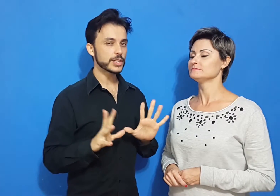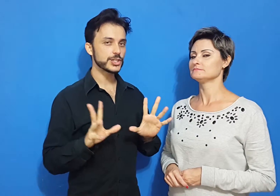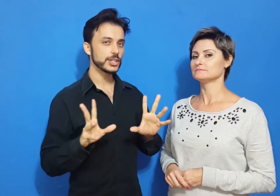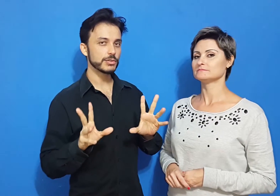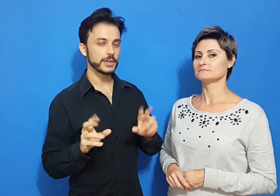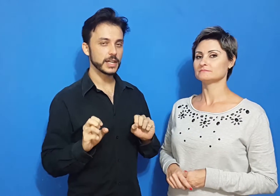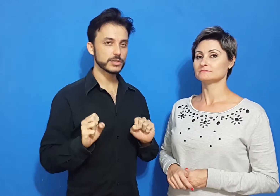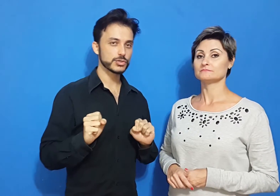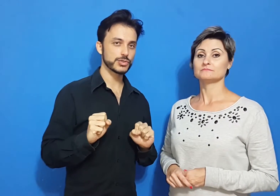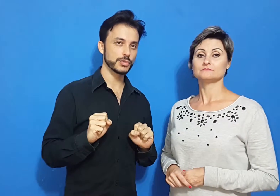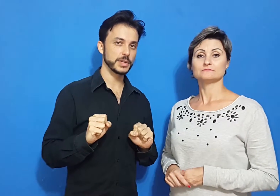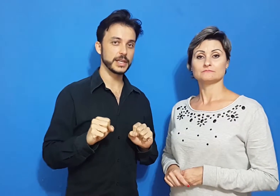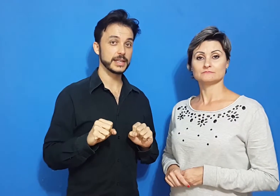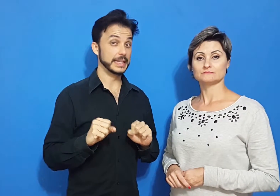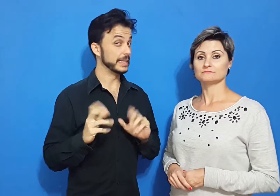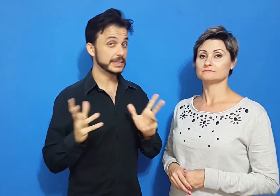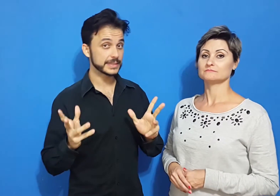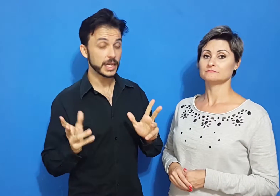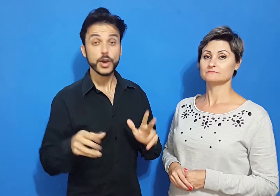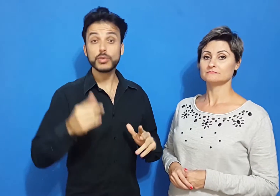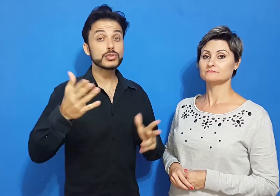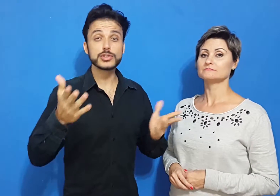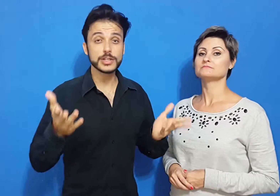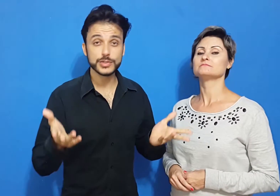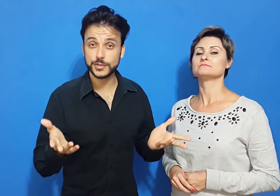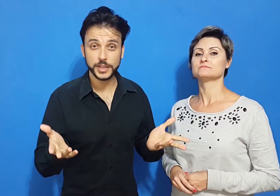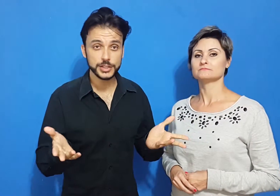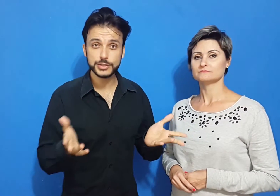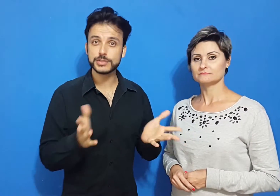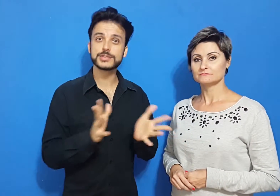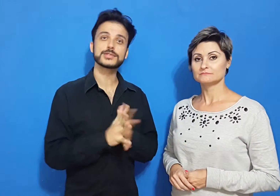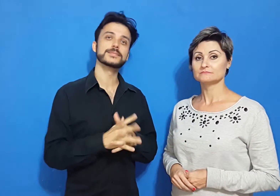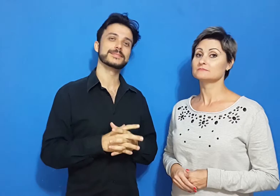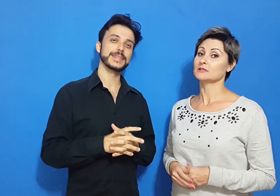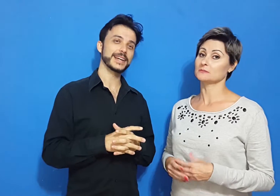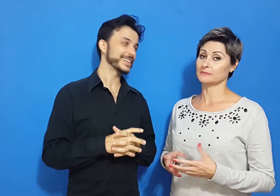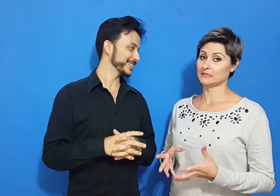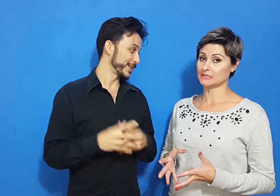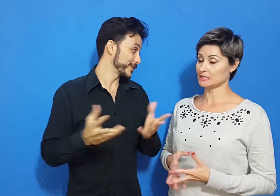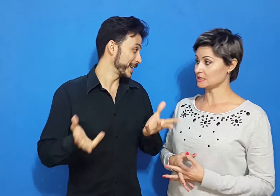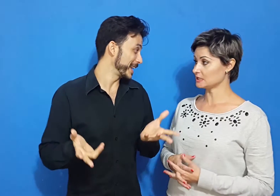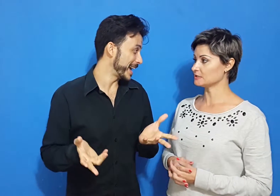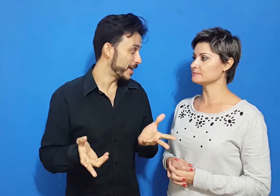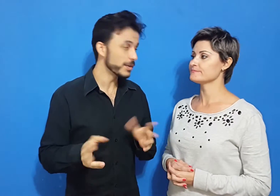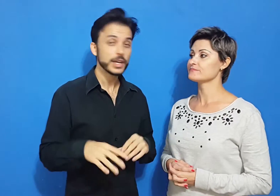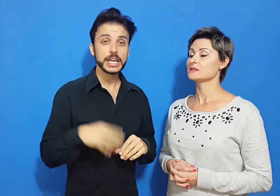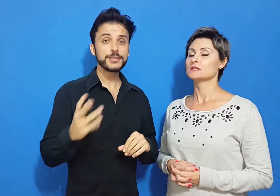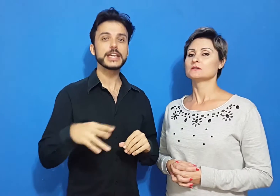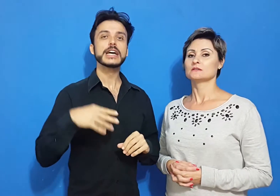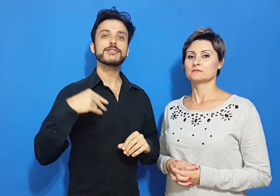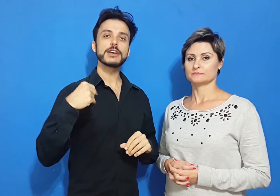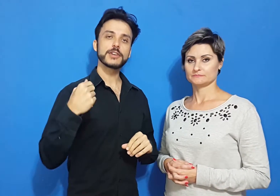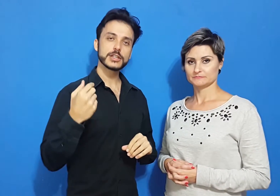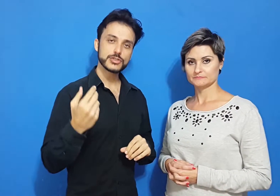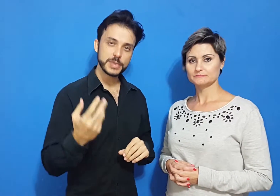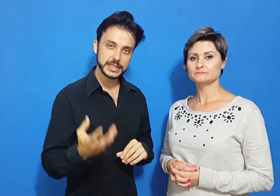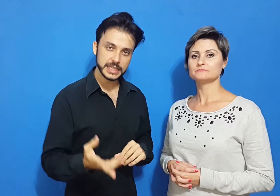manda um artigo falando sobre dança, um dos nossos vídeos, né, do nosso canal, enfim, vai falando sobre